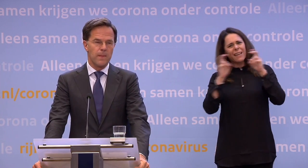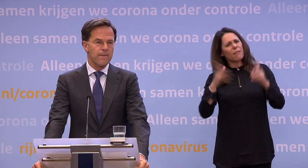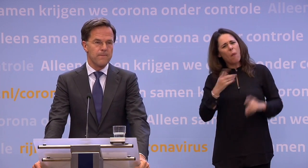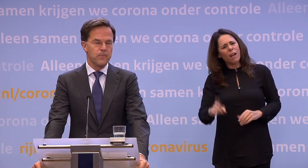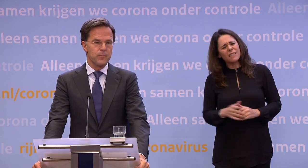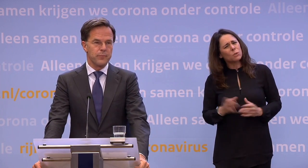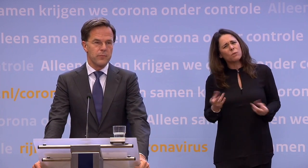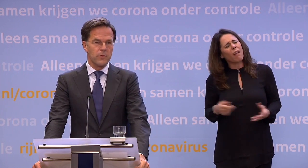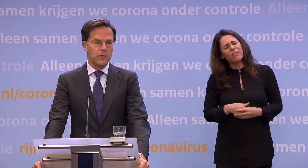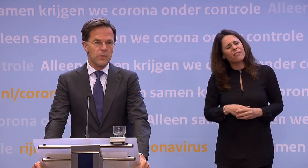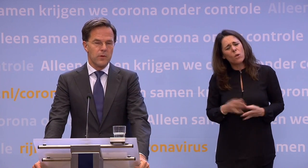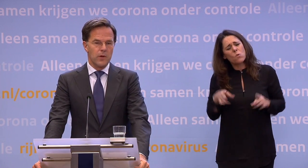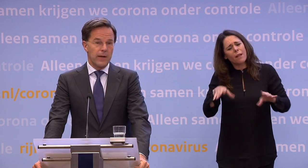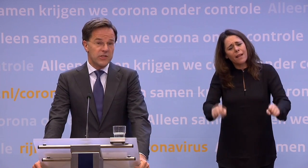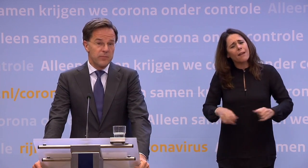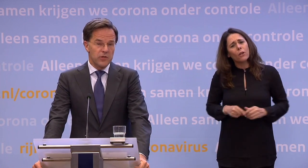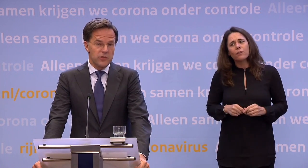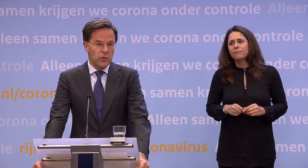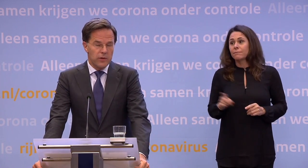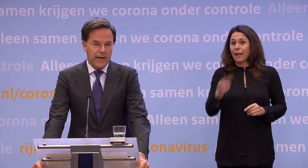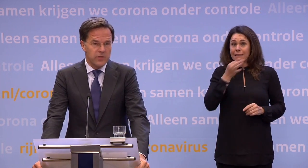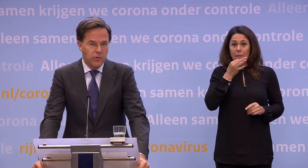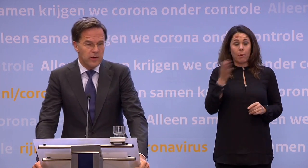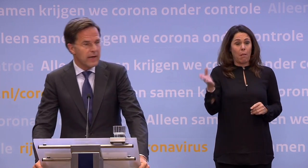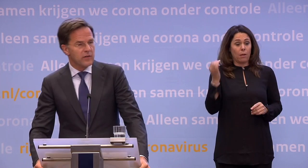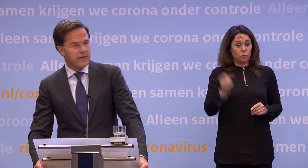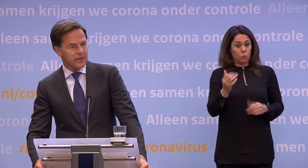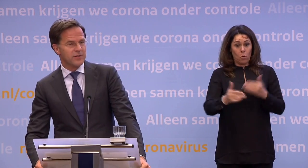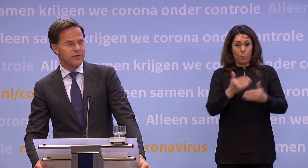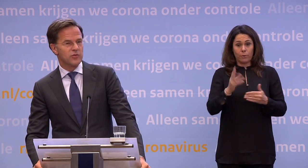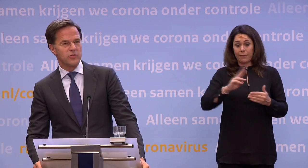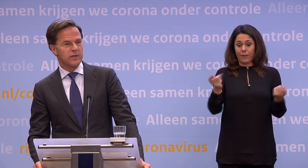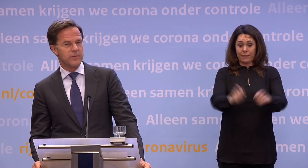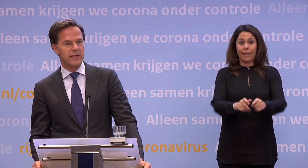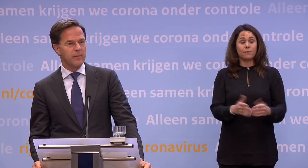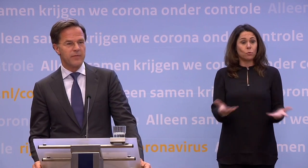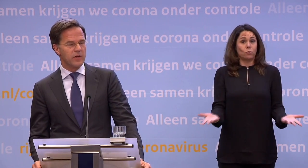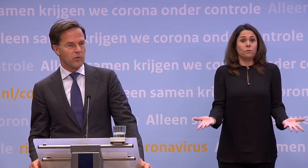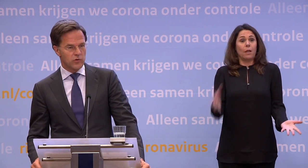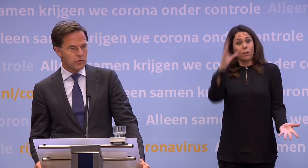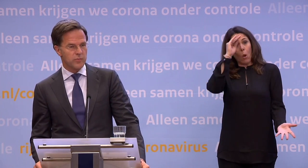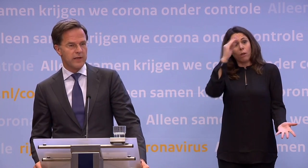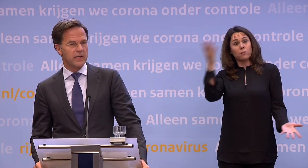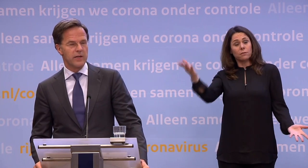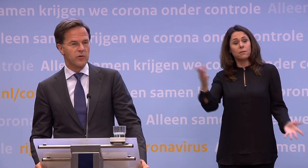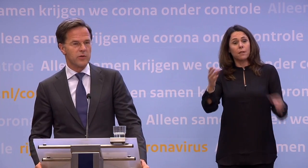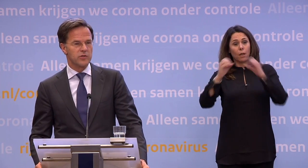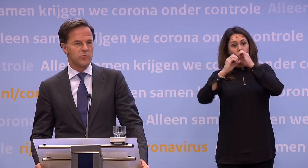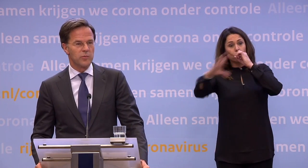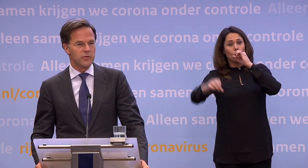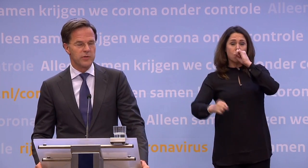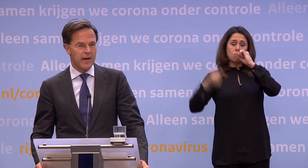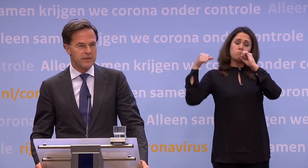Hoe gaan we dat handhaven? gaat u dat handhaven? Ja, is simpel. Als dat toch gaat gebeuren, dan gaat het weer dicht. Dus jongens, neem er wel die grote toeters mee die je kan